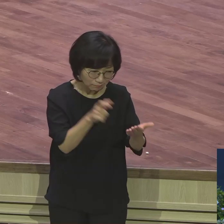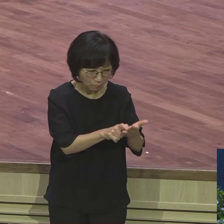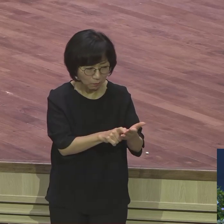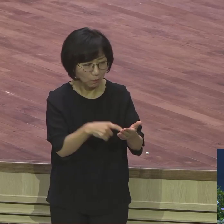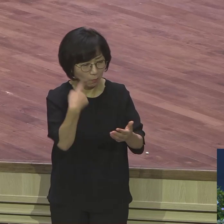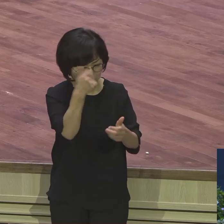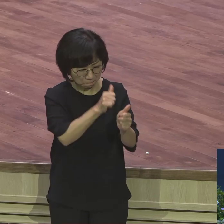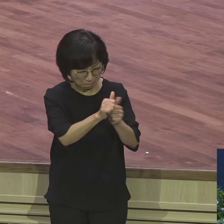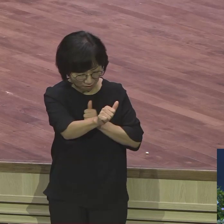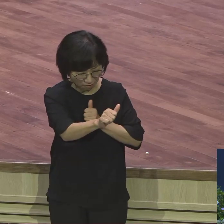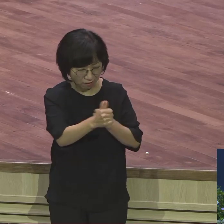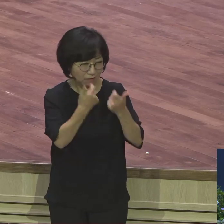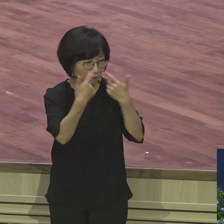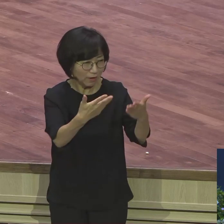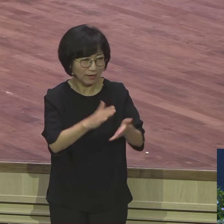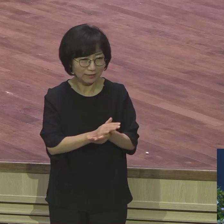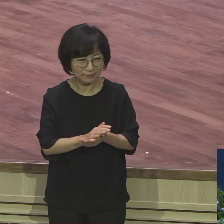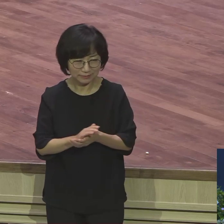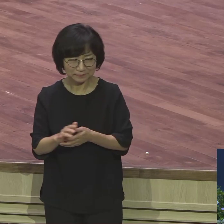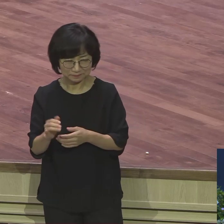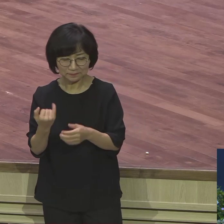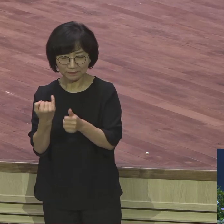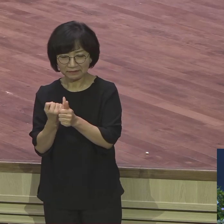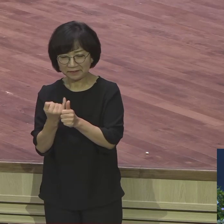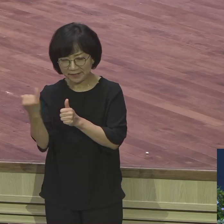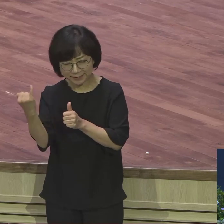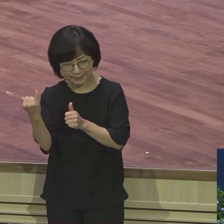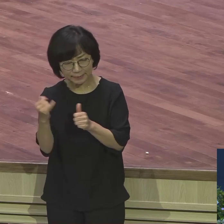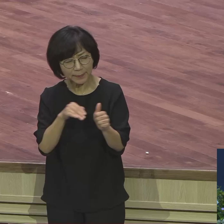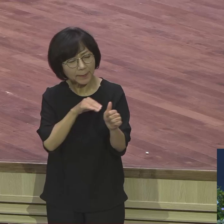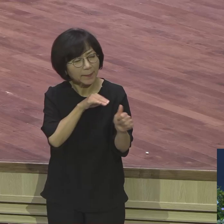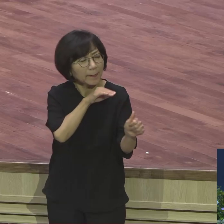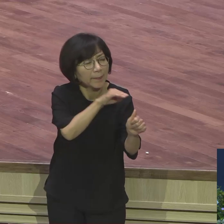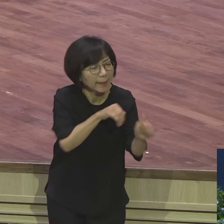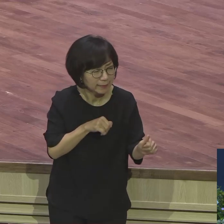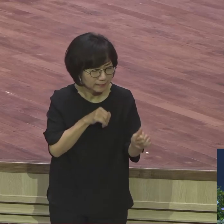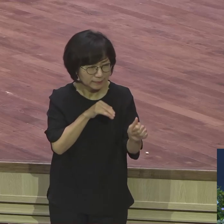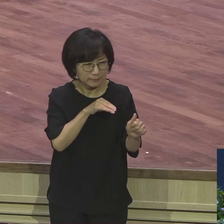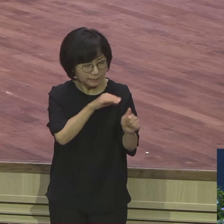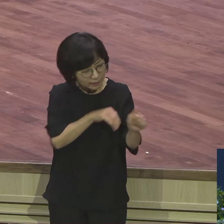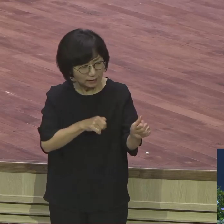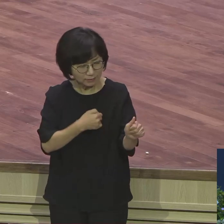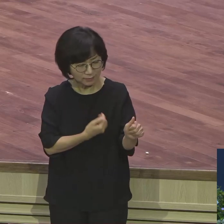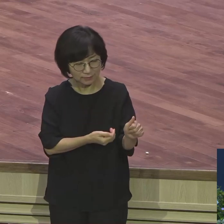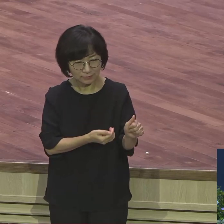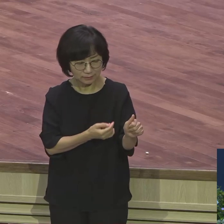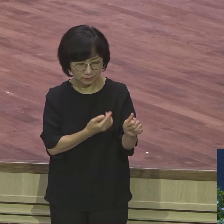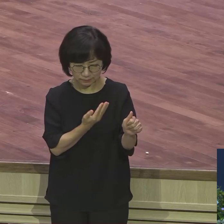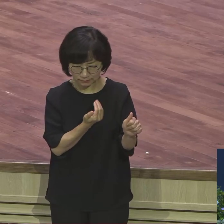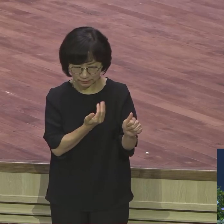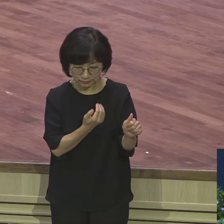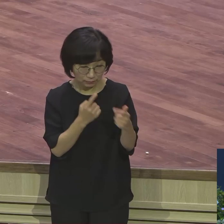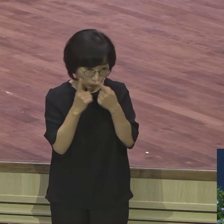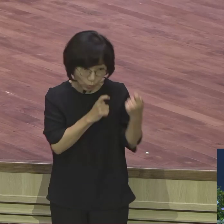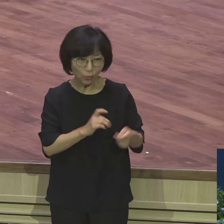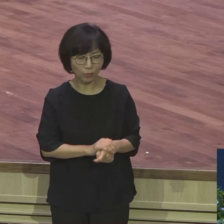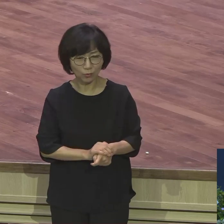보드바리 아내가 온갖 수단 방법을 동원해서 성적 유혹을 합니다 7절로 10절이